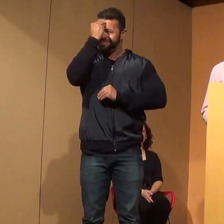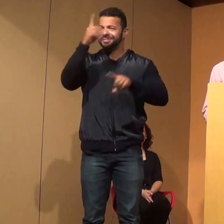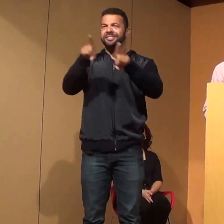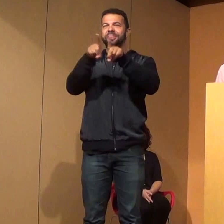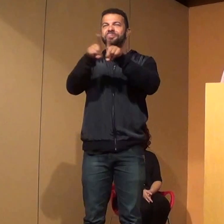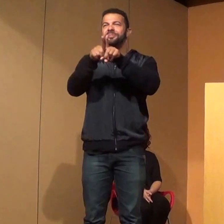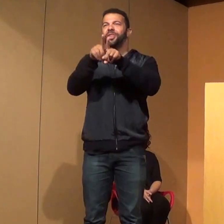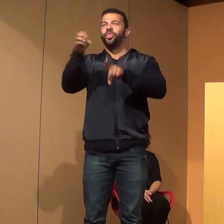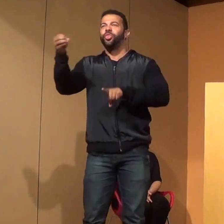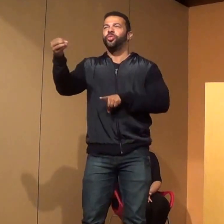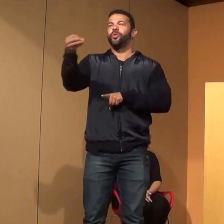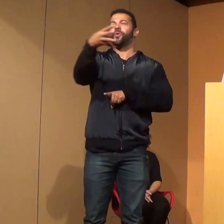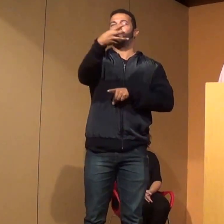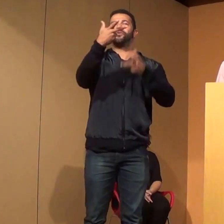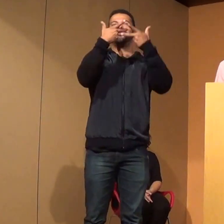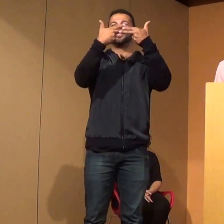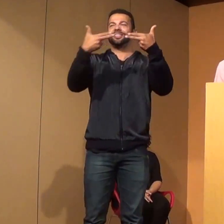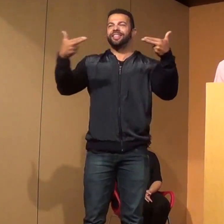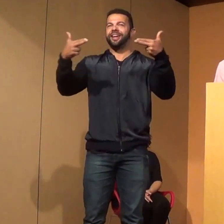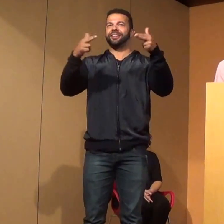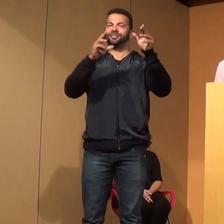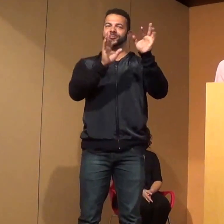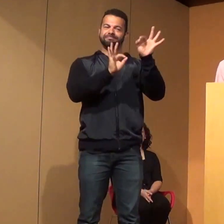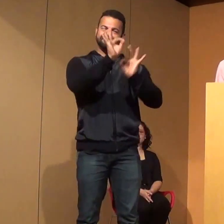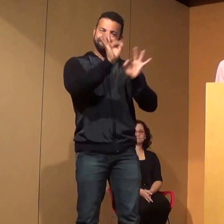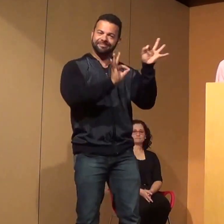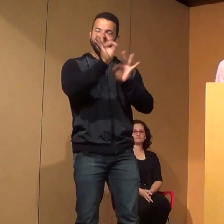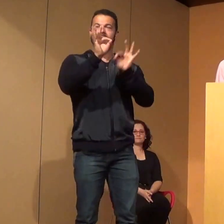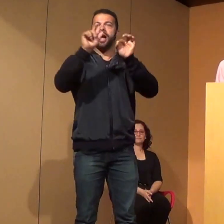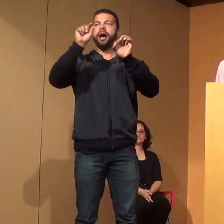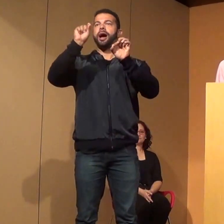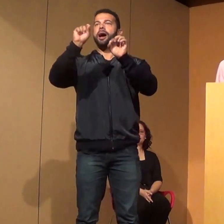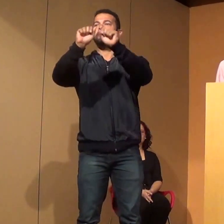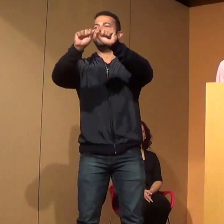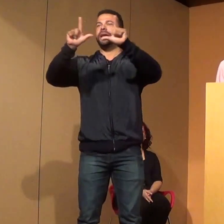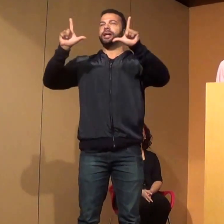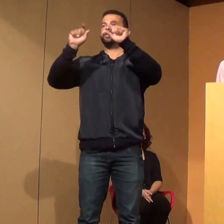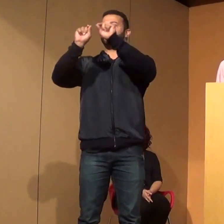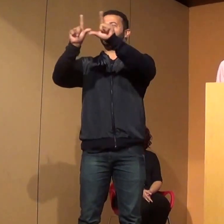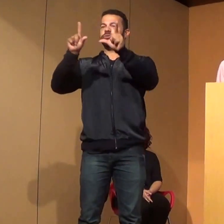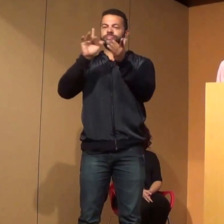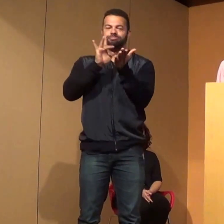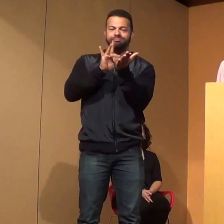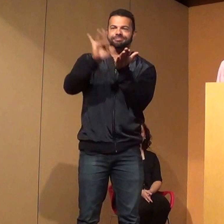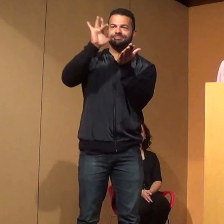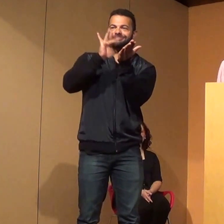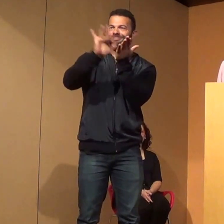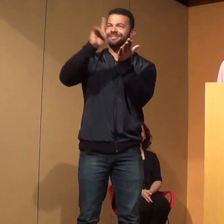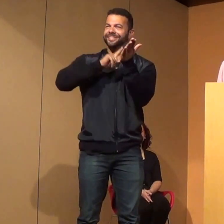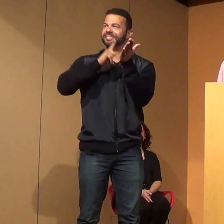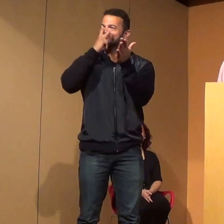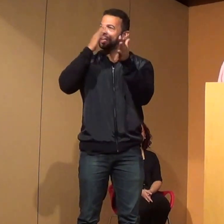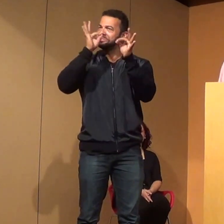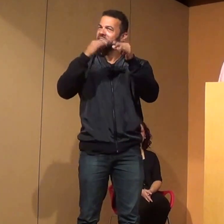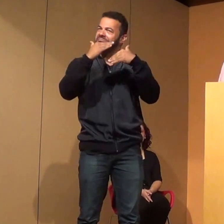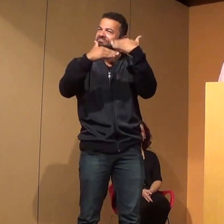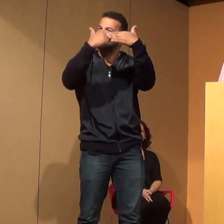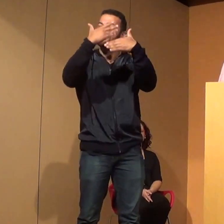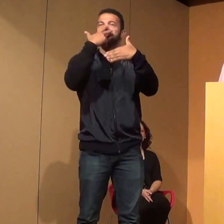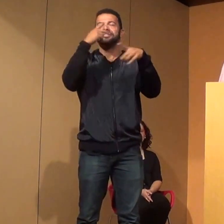novidade, com esse desenvolvimento desses aplicativos. E eu quero dizer para vocês que